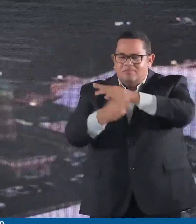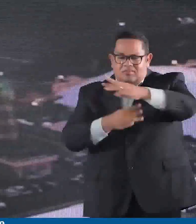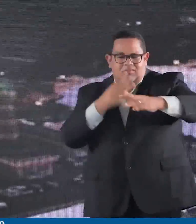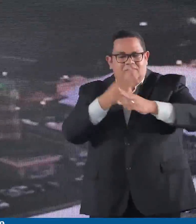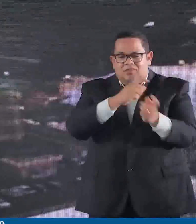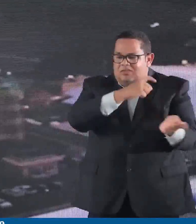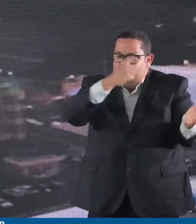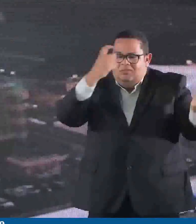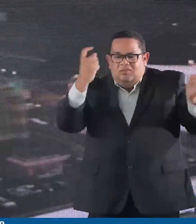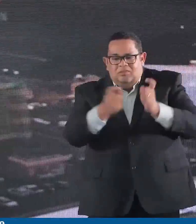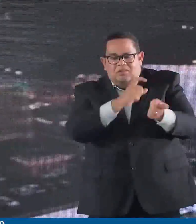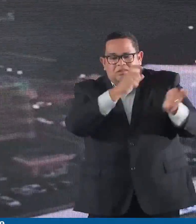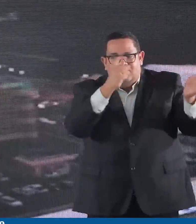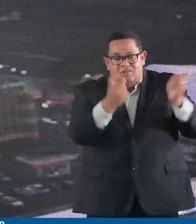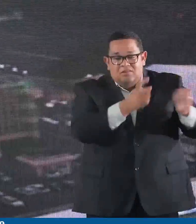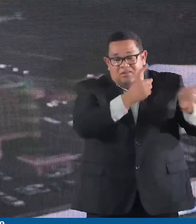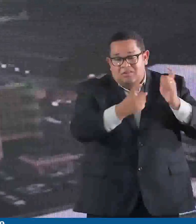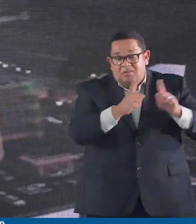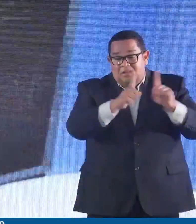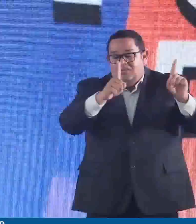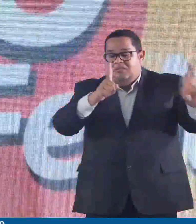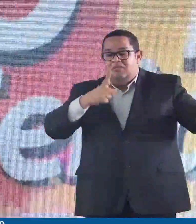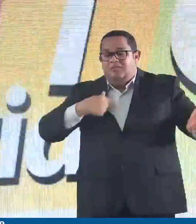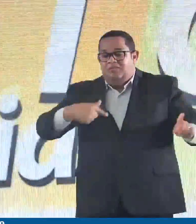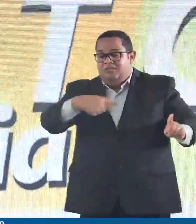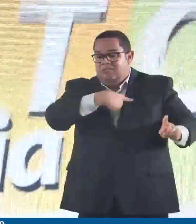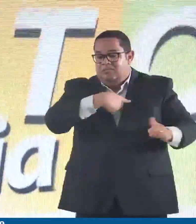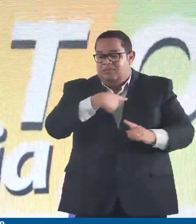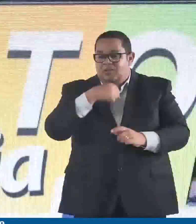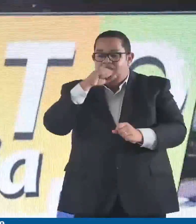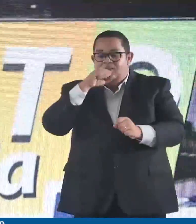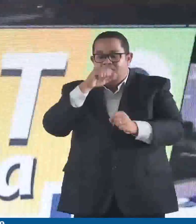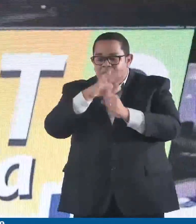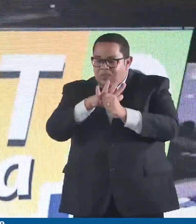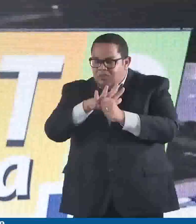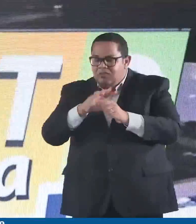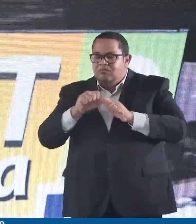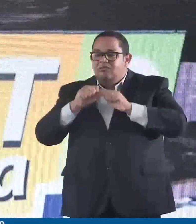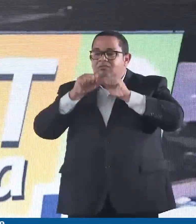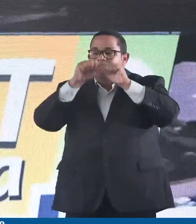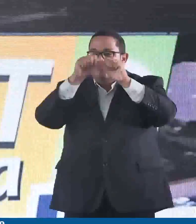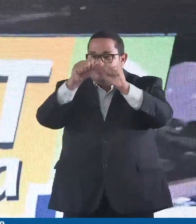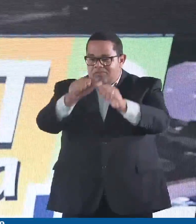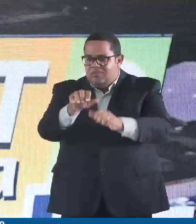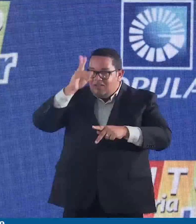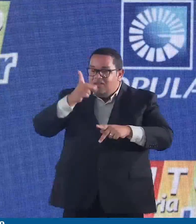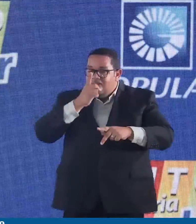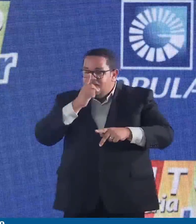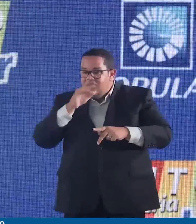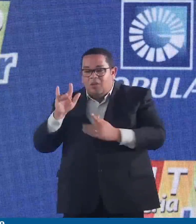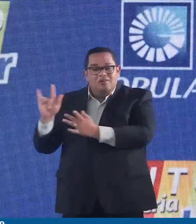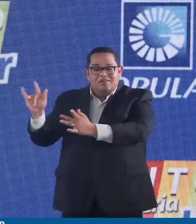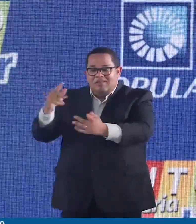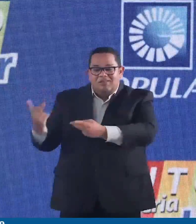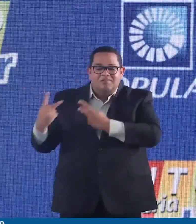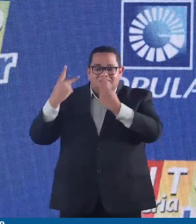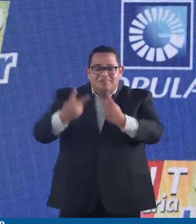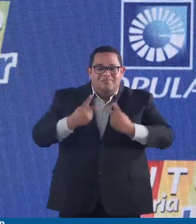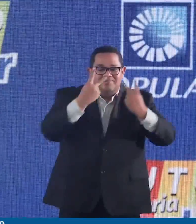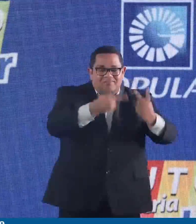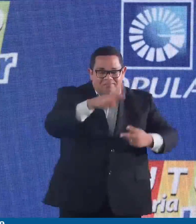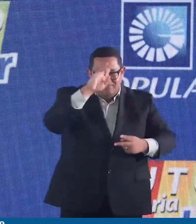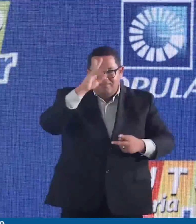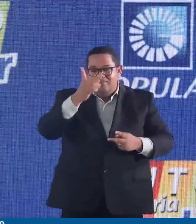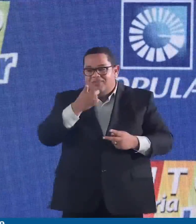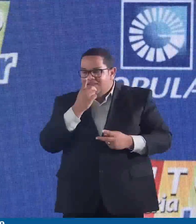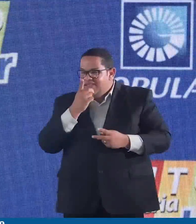tiempo, nuestro compromiso y nuestra pasión se han mantenido invariables. Los colegas del Banco me